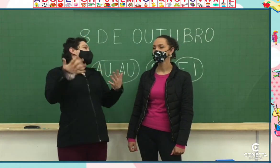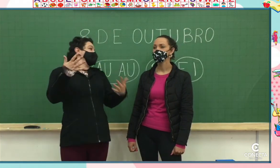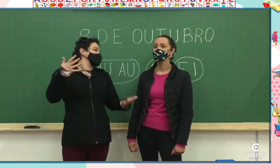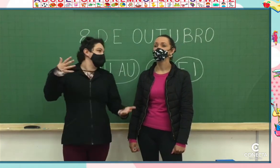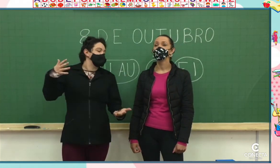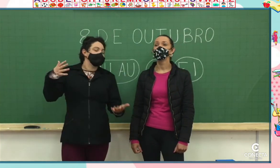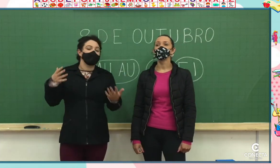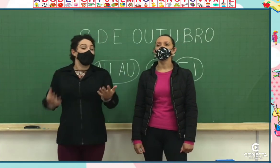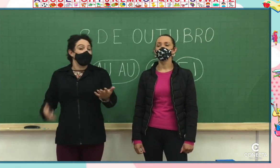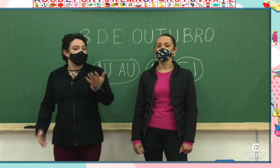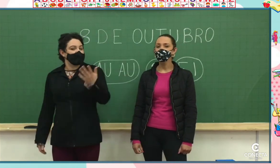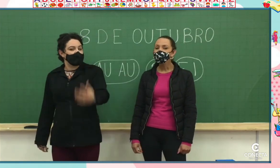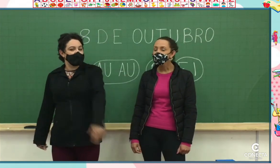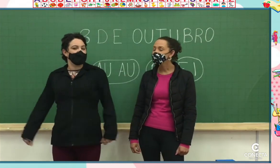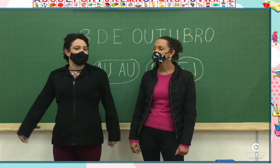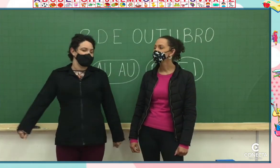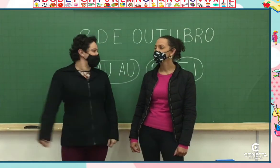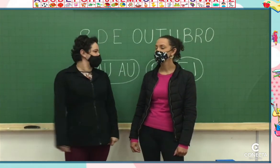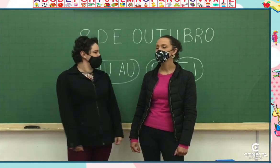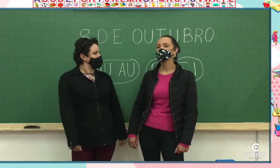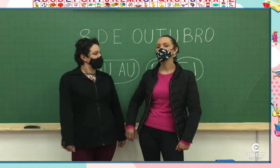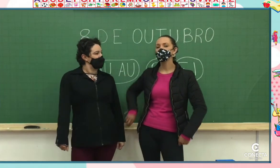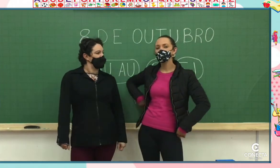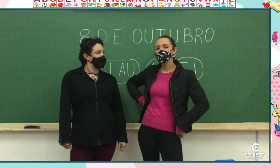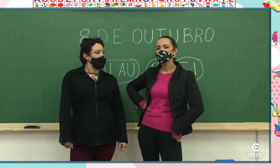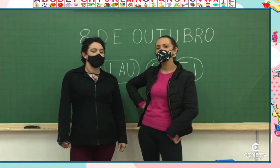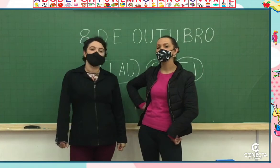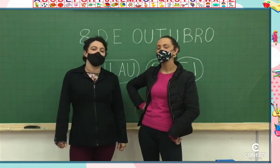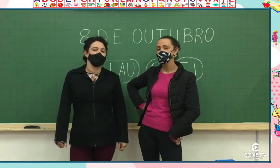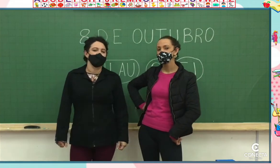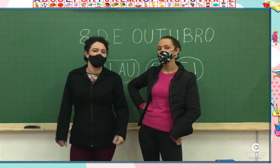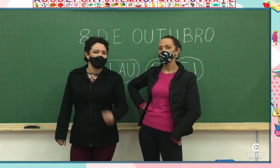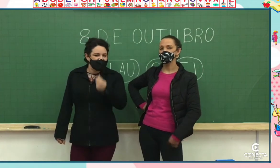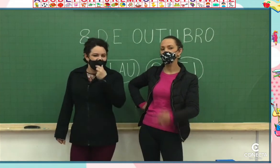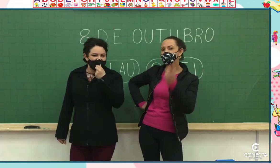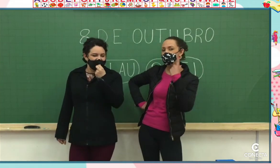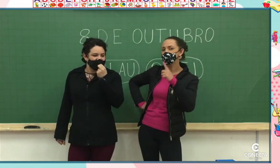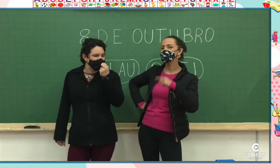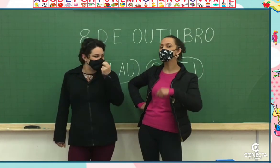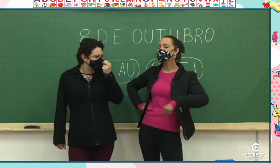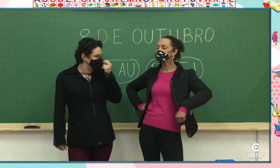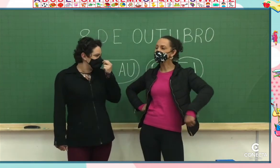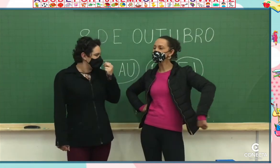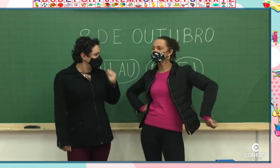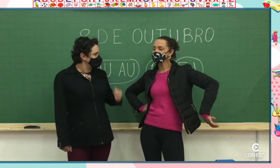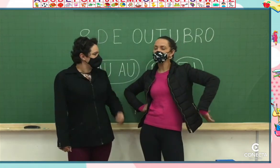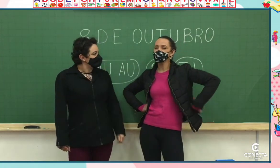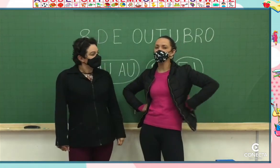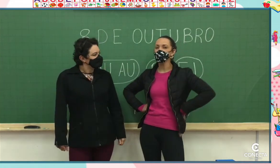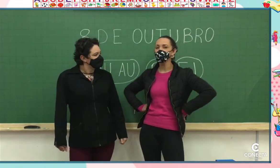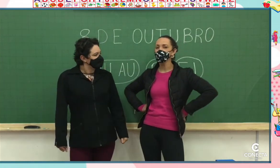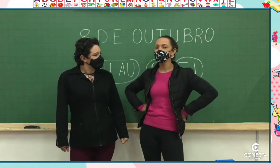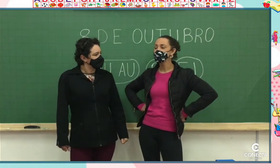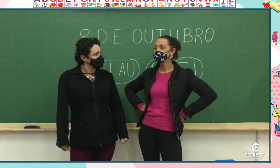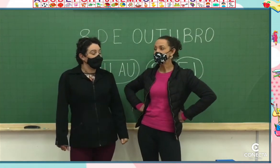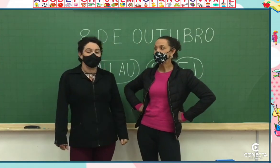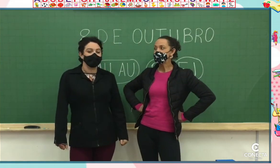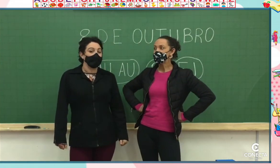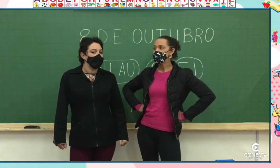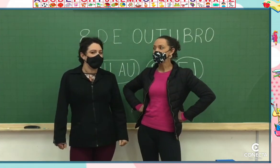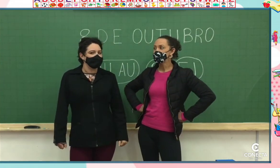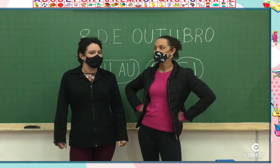Boris. Boris o caminhão caçamba. Boris. Boris. Acho que eu nunca mais esqueci esse nome.